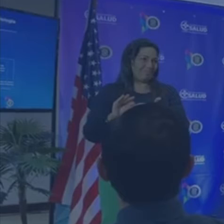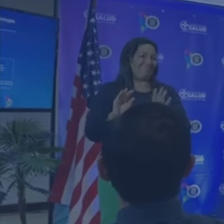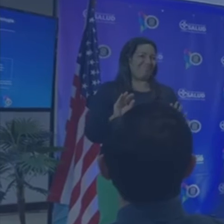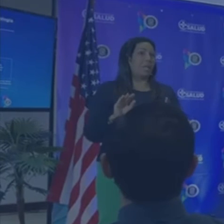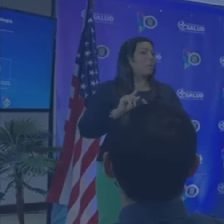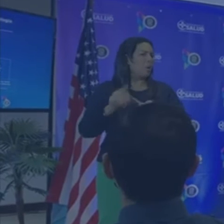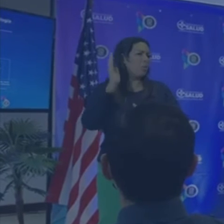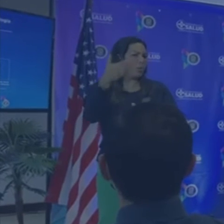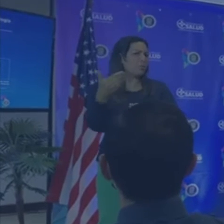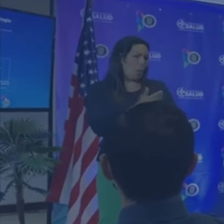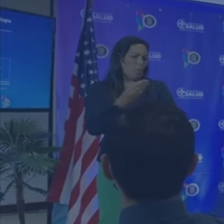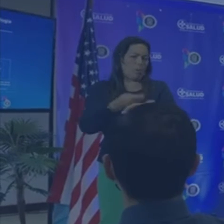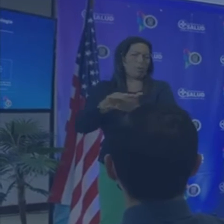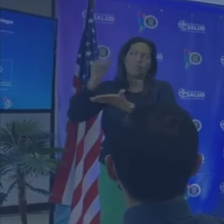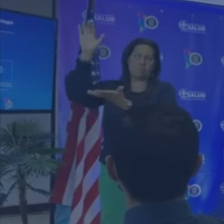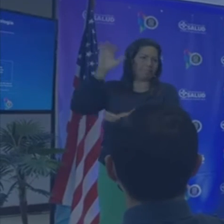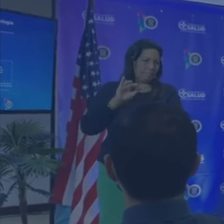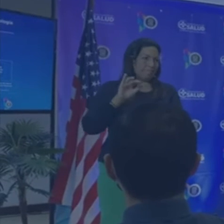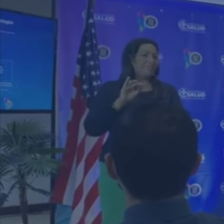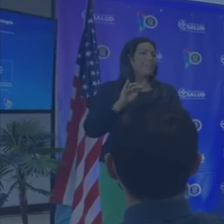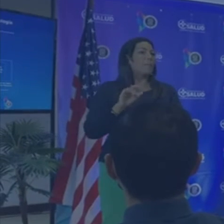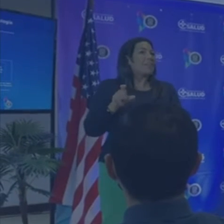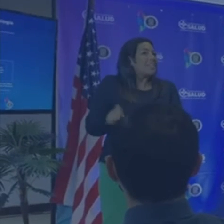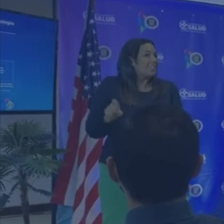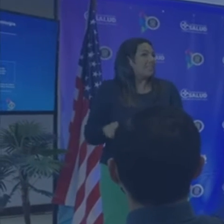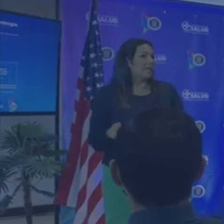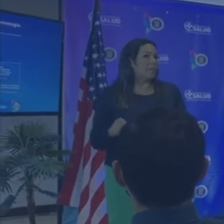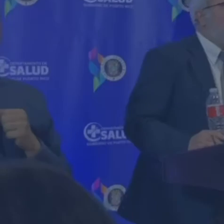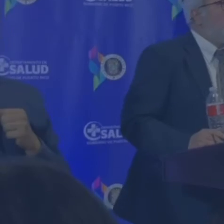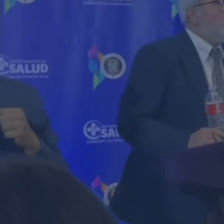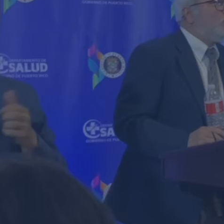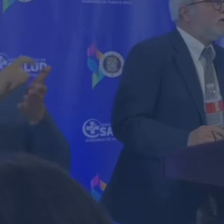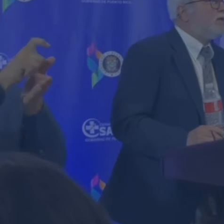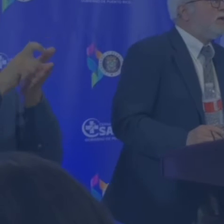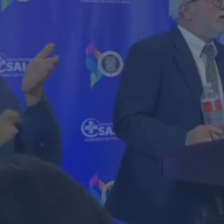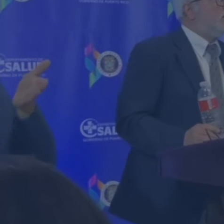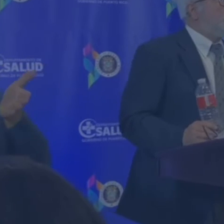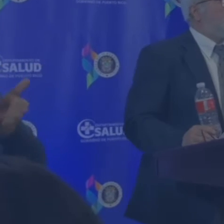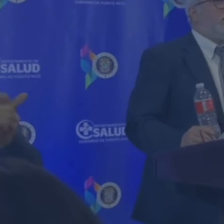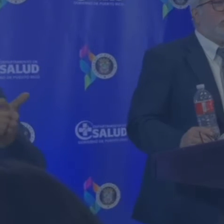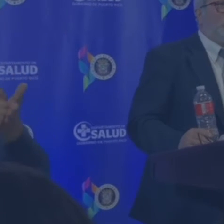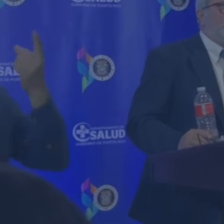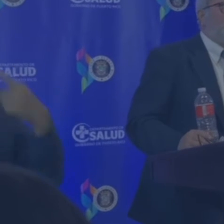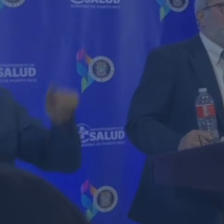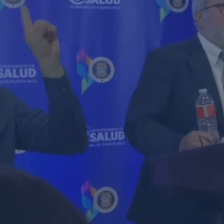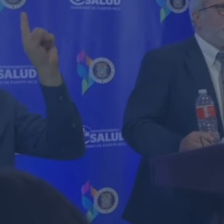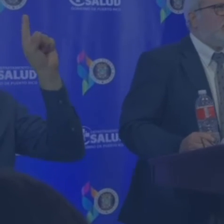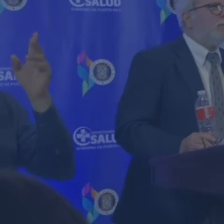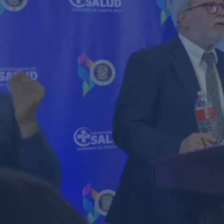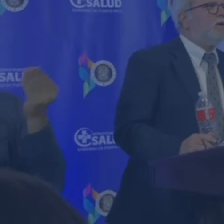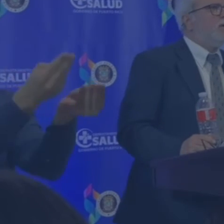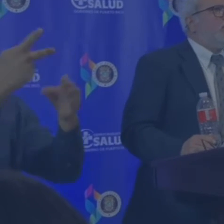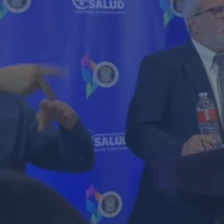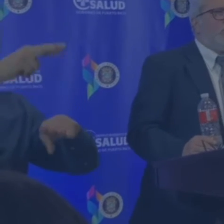estructura creada por el Departamento que crea una nueva especie, un cargo que se parece mucho al epidemiólogo del Estado y otro cargo que